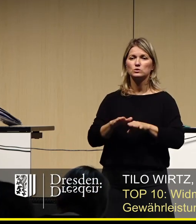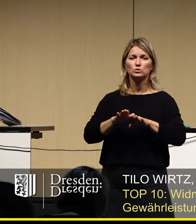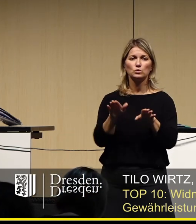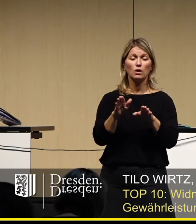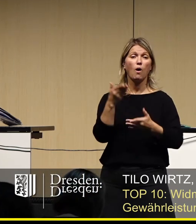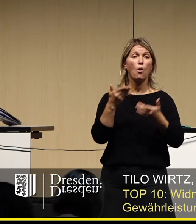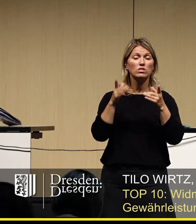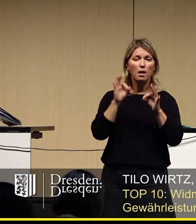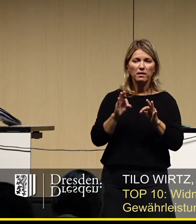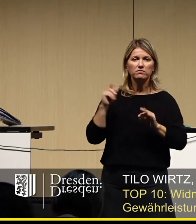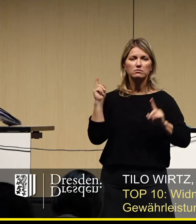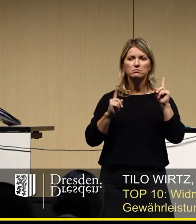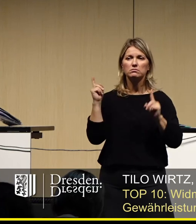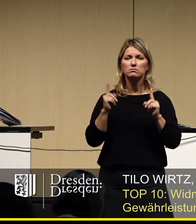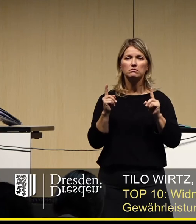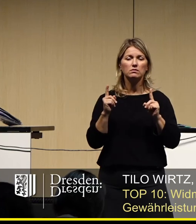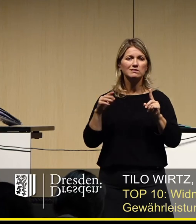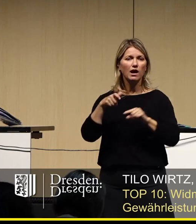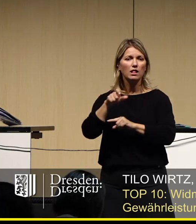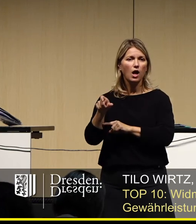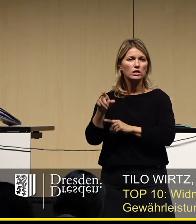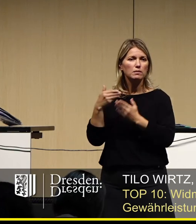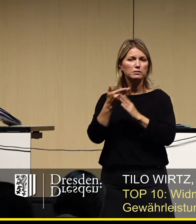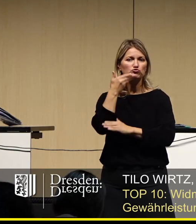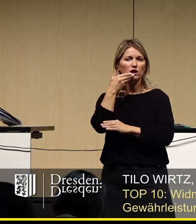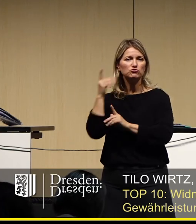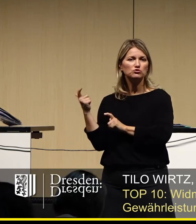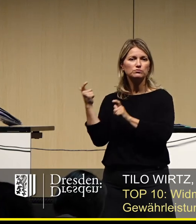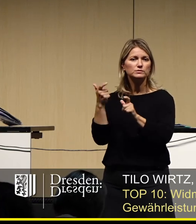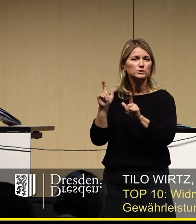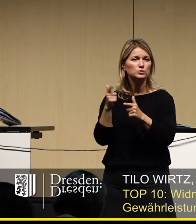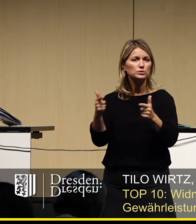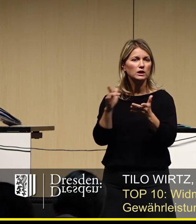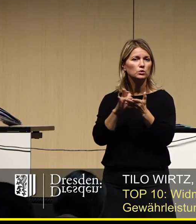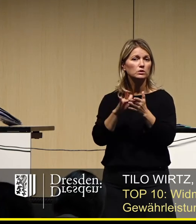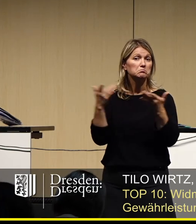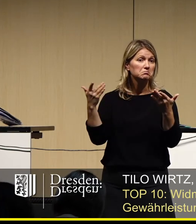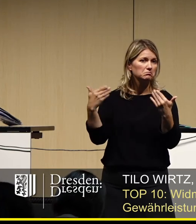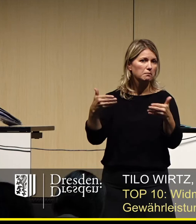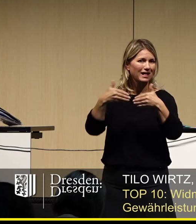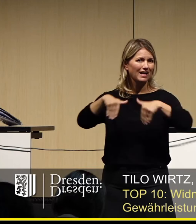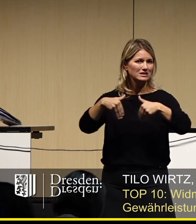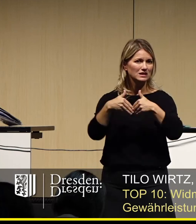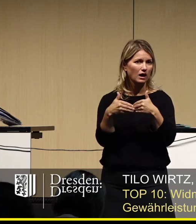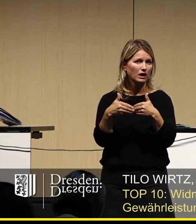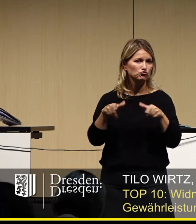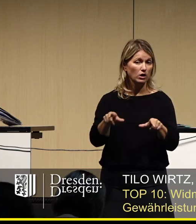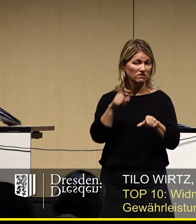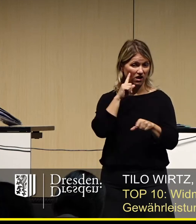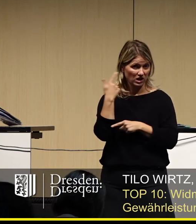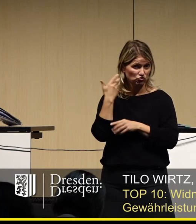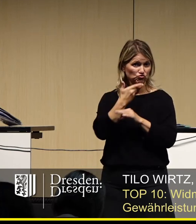aber auch, weil im Prinzip hier zum Beispiel aus Tschechien gar niemand mehr einreisen darf, weil die Grenzen wieder geschlossen sind. Tschechien ist wieder Hochrisikogebiet,